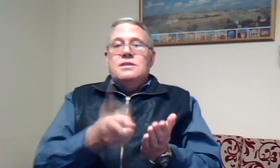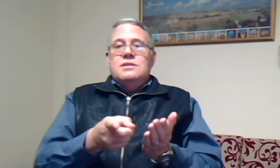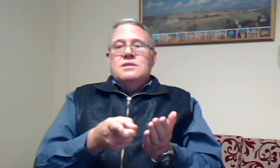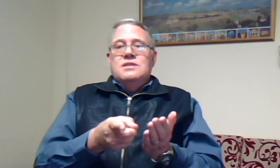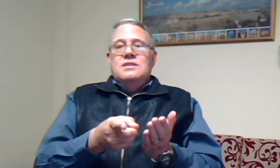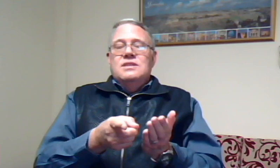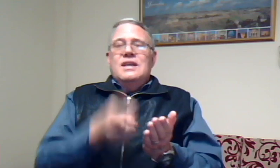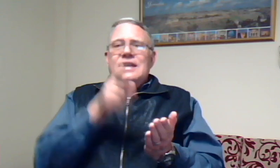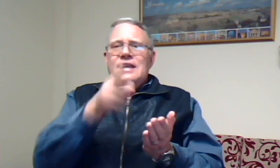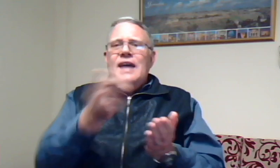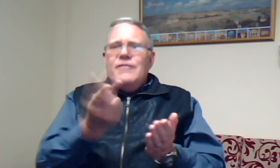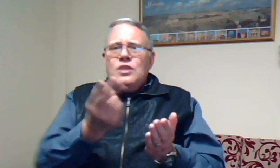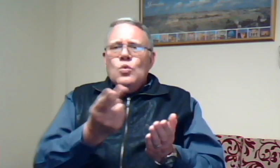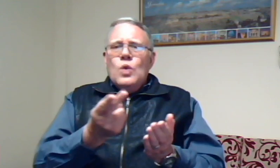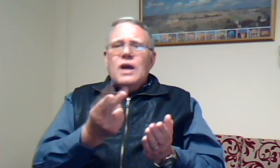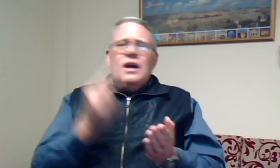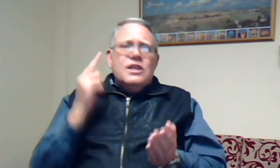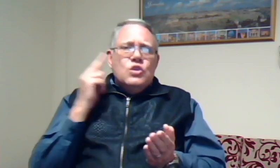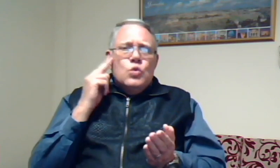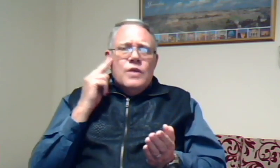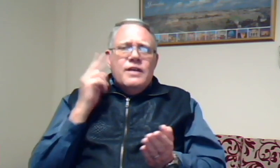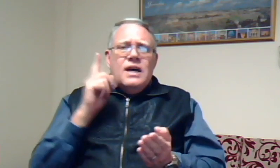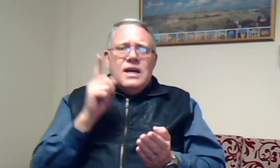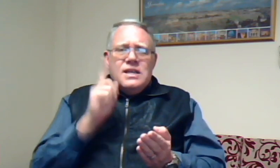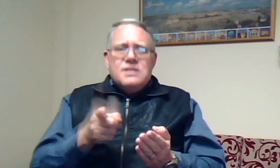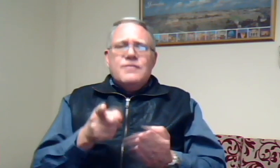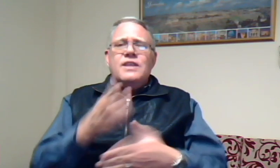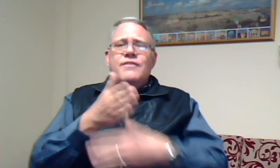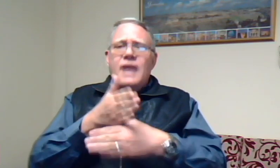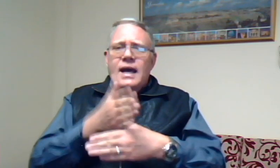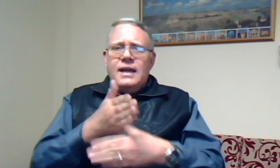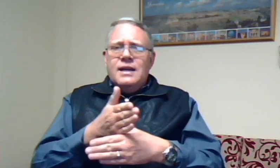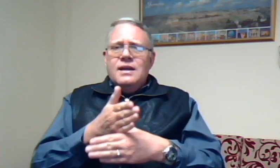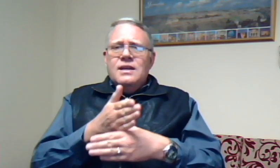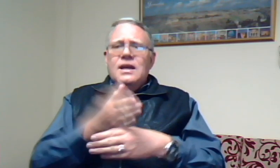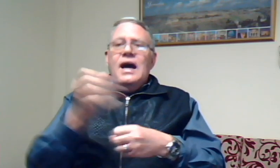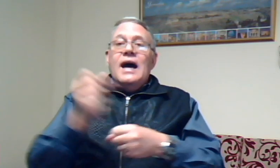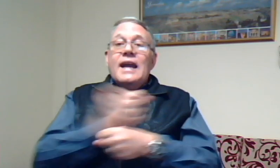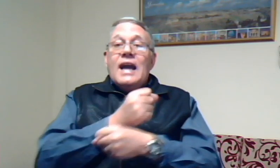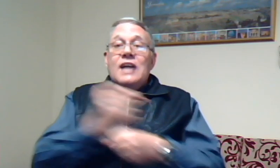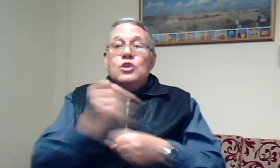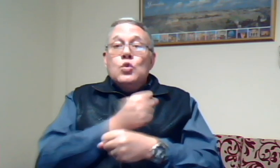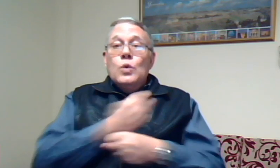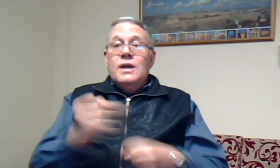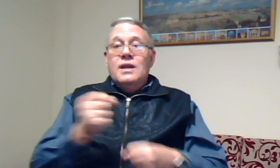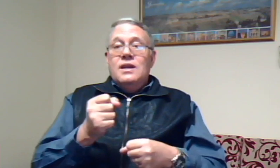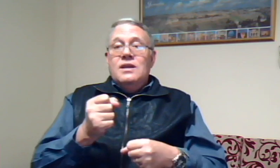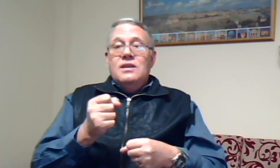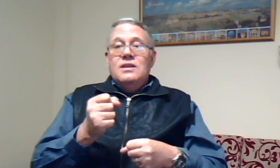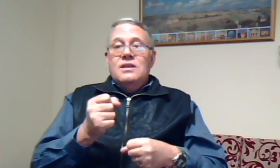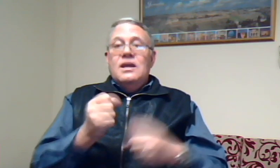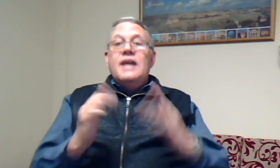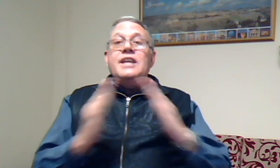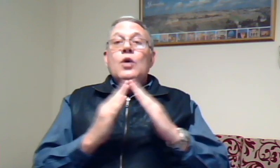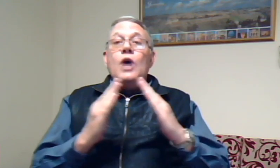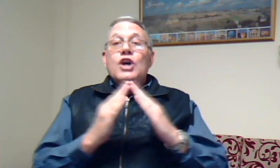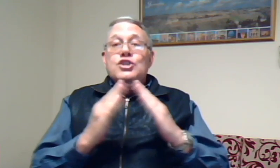Jy wat ook Dove is Wat werk In een kantoor In jou huis